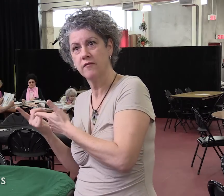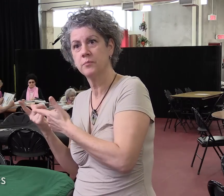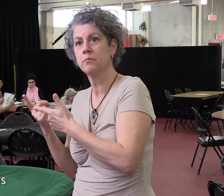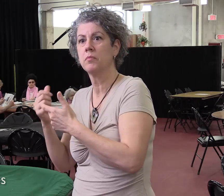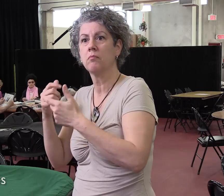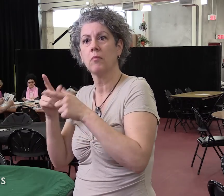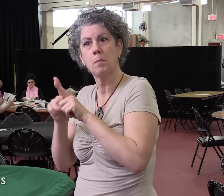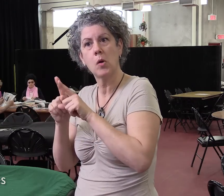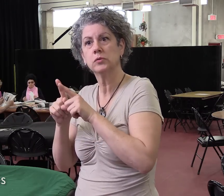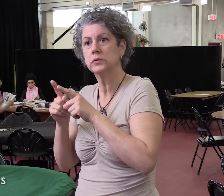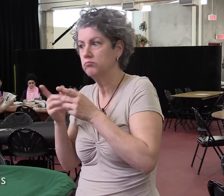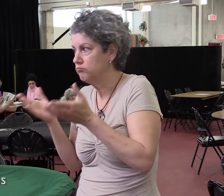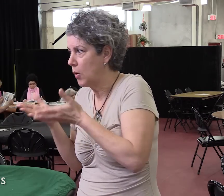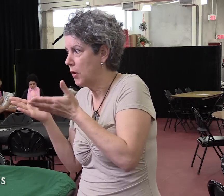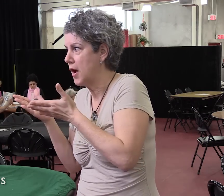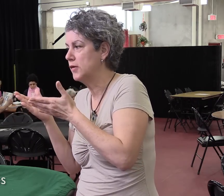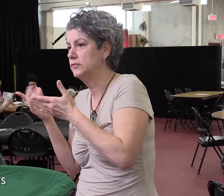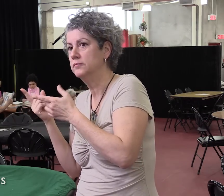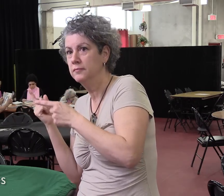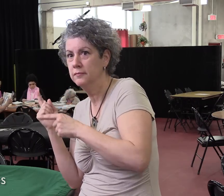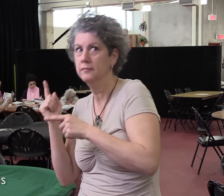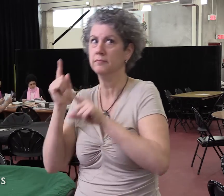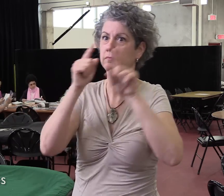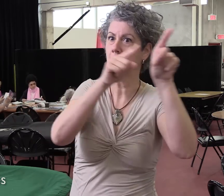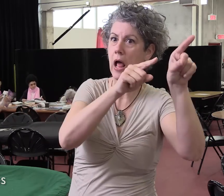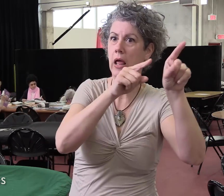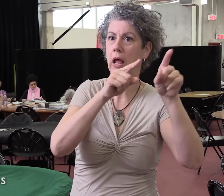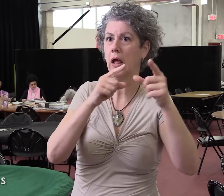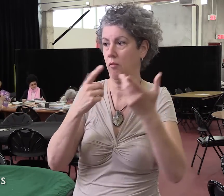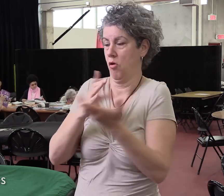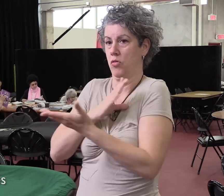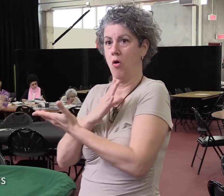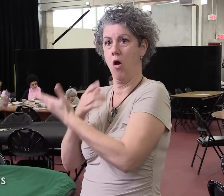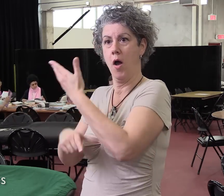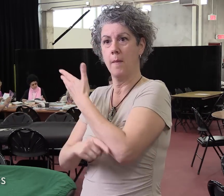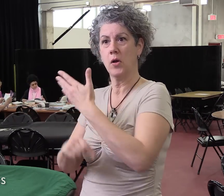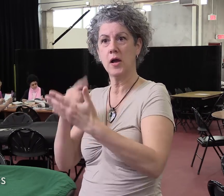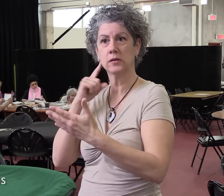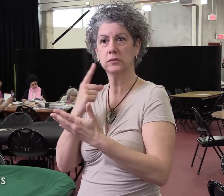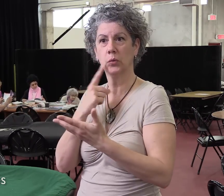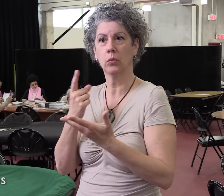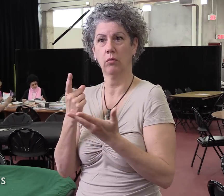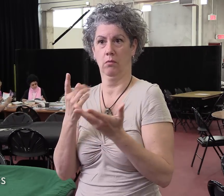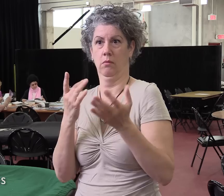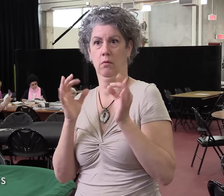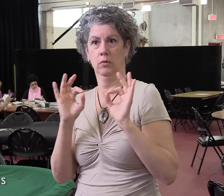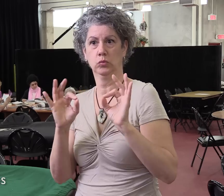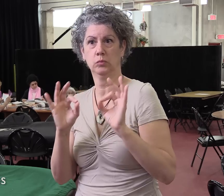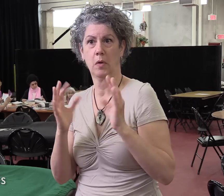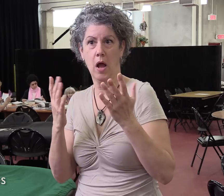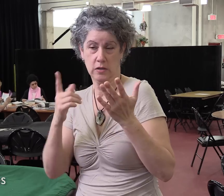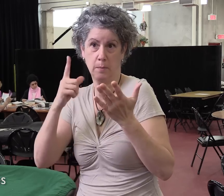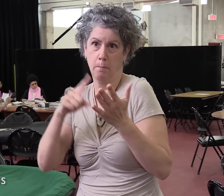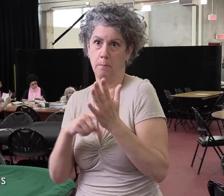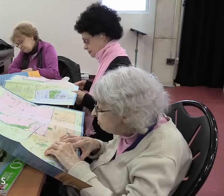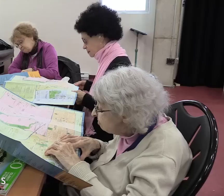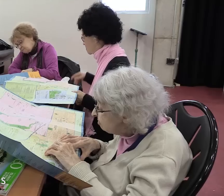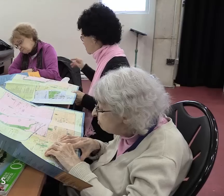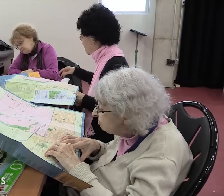trouvé ça très intéressant. Puis on voulait aussi encourager les personnes sourdes ensuite se présenter dans les bibliothèques si c'était possible parce que même pour certaines personnes